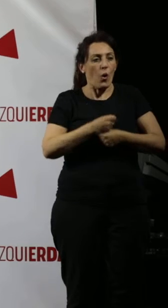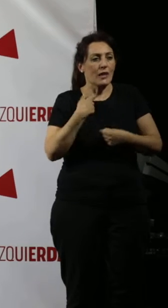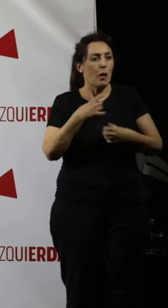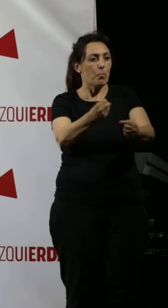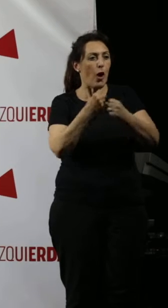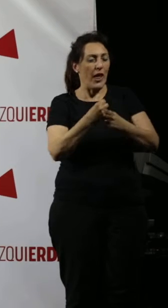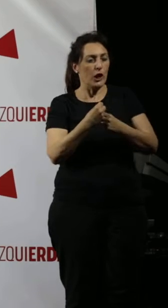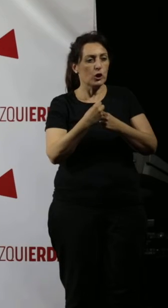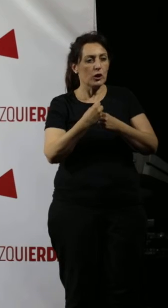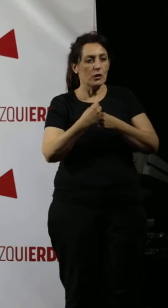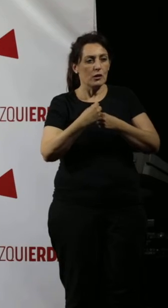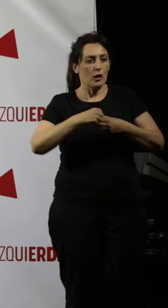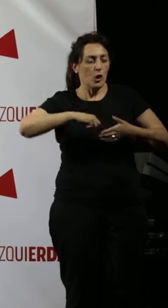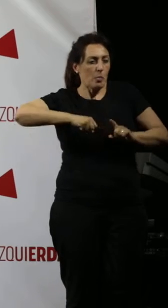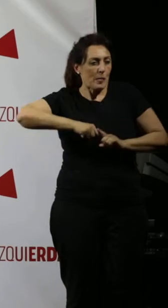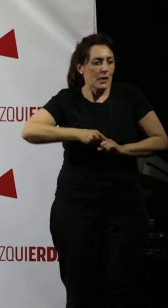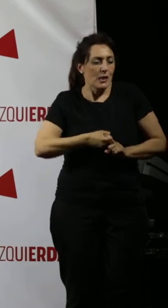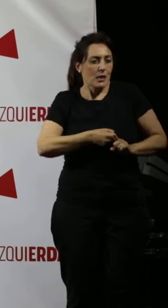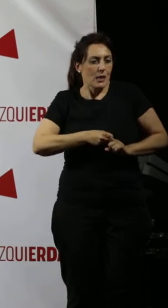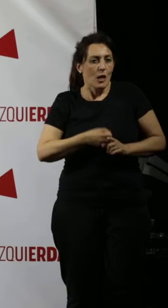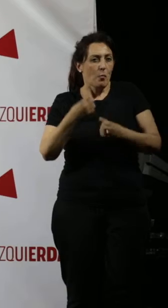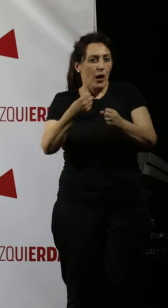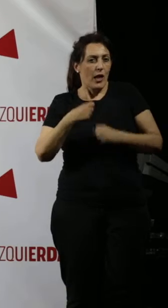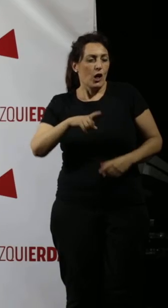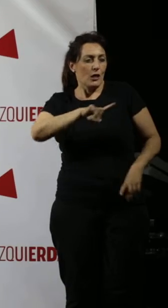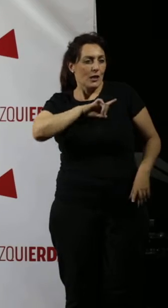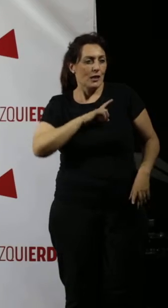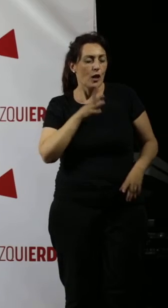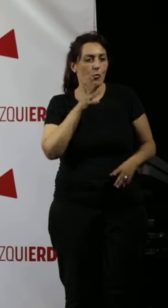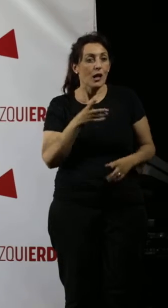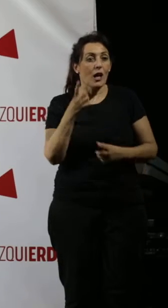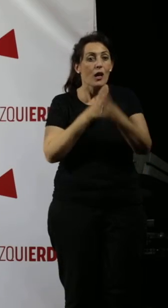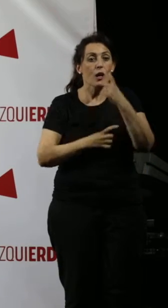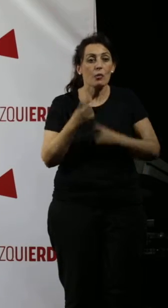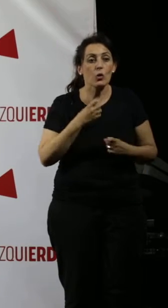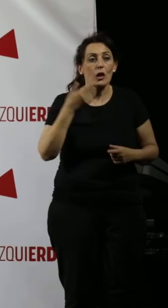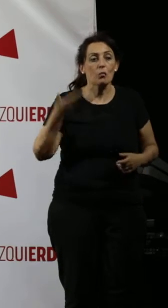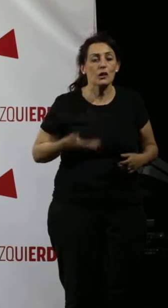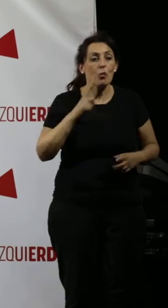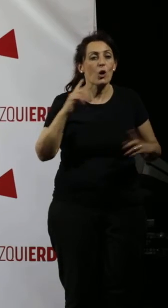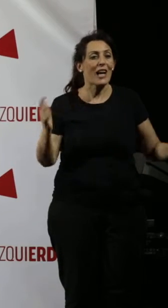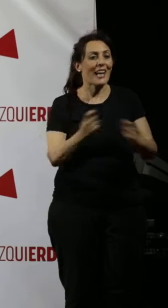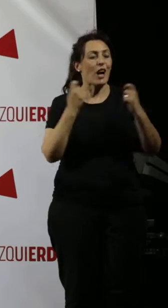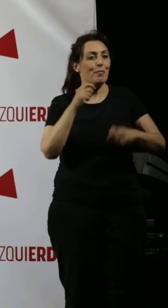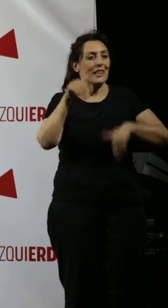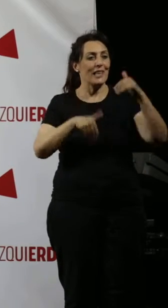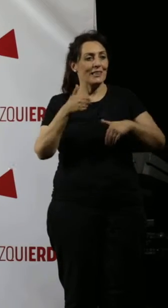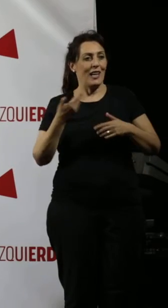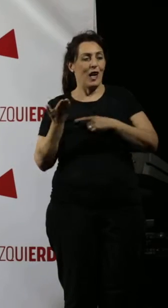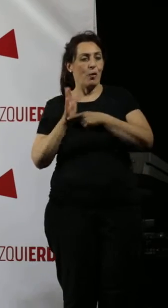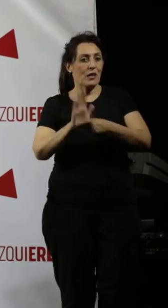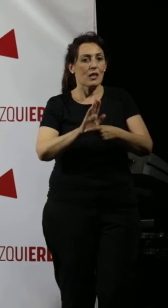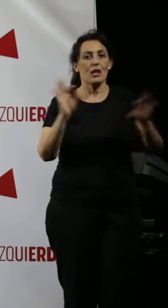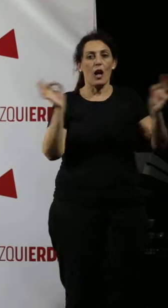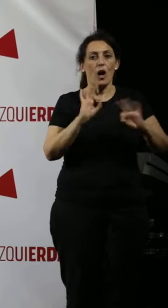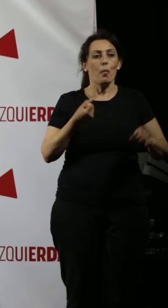poderosos? Y es oportuna hacerse esa pregunta, ¿sabéis por qué? Porque en una campaña electoral nos presentamos, o